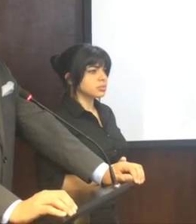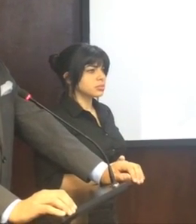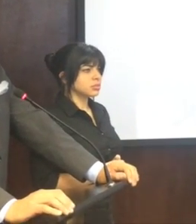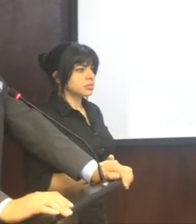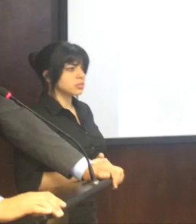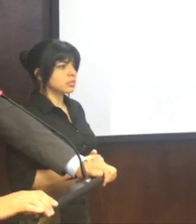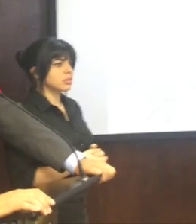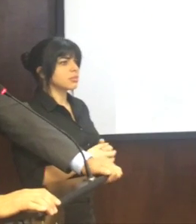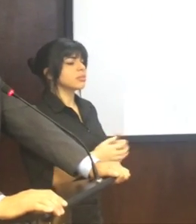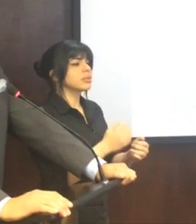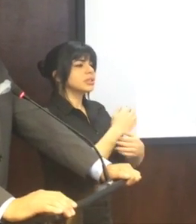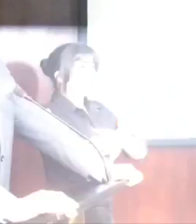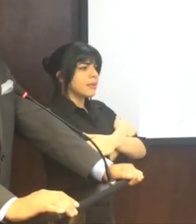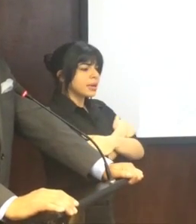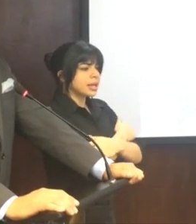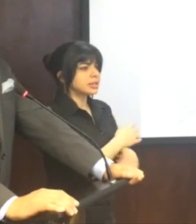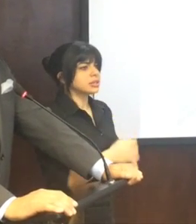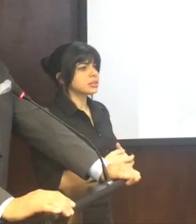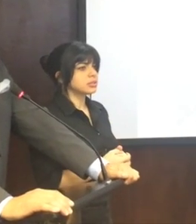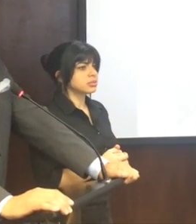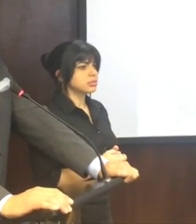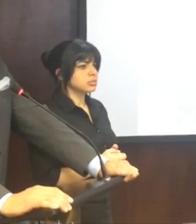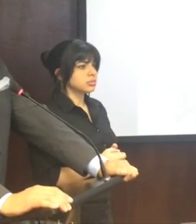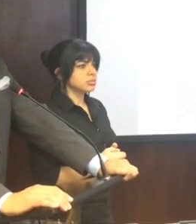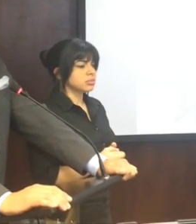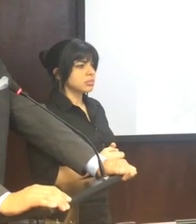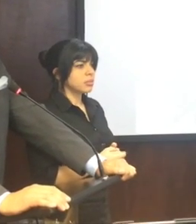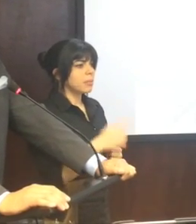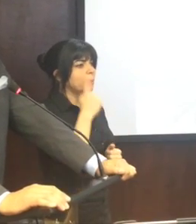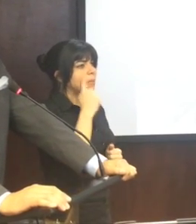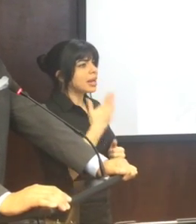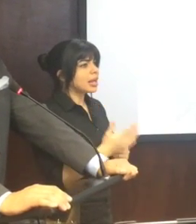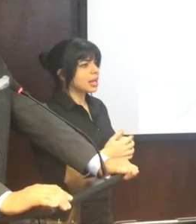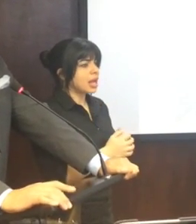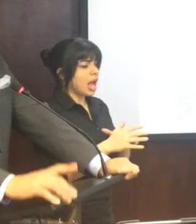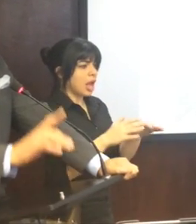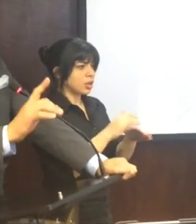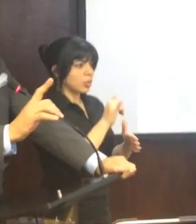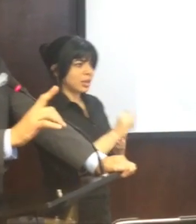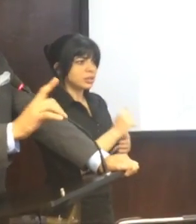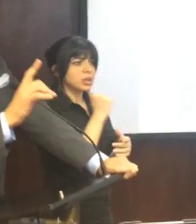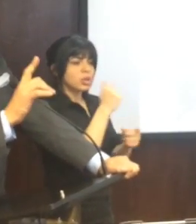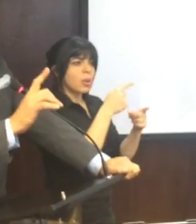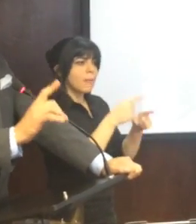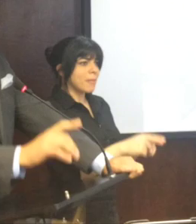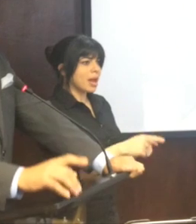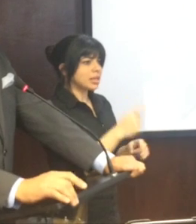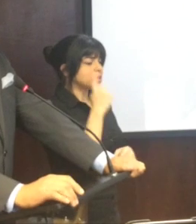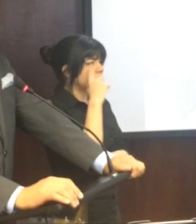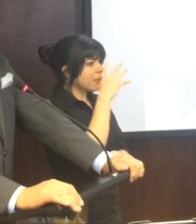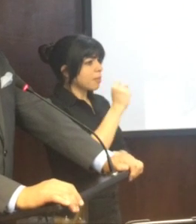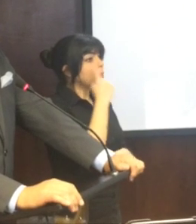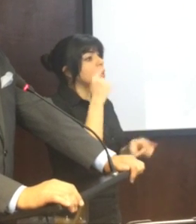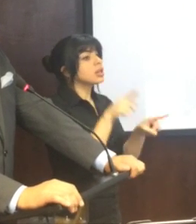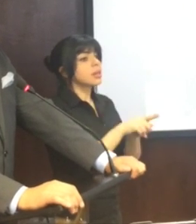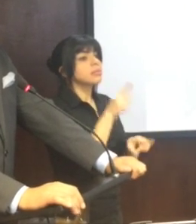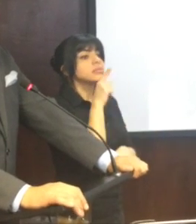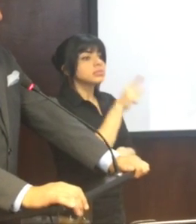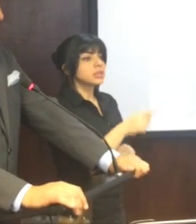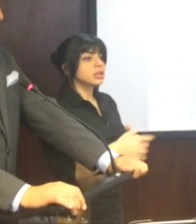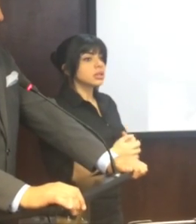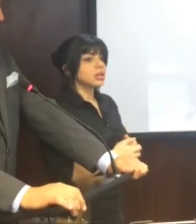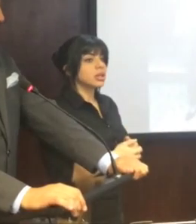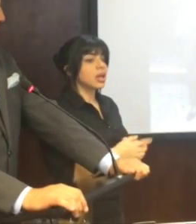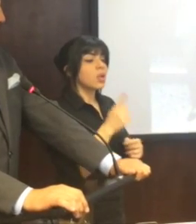abracen para que actos como este no pasen inadvertidos, porque también es cierto